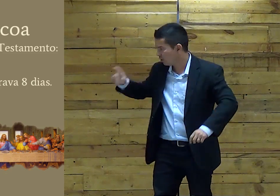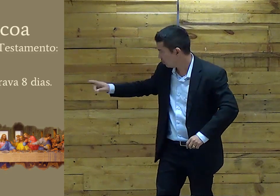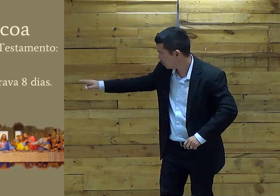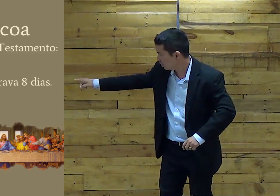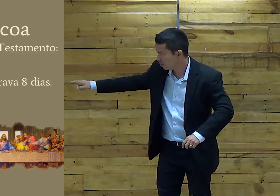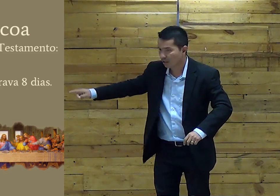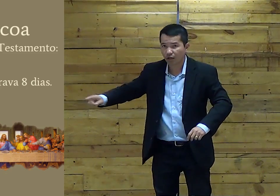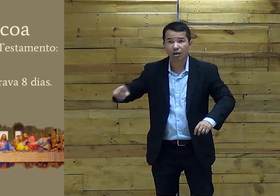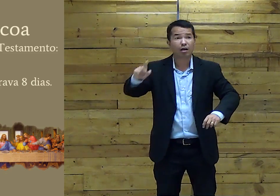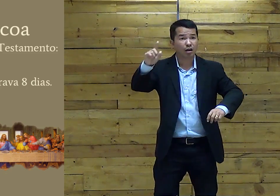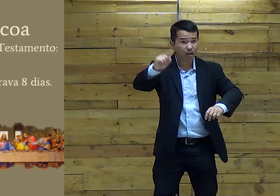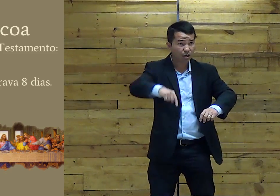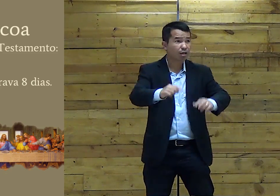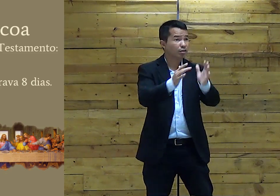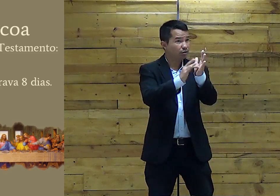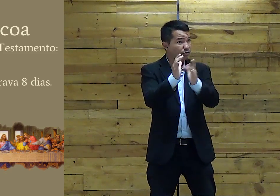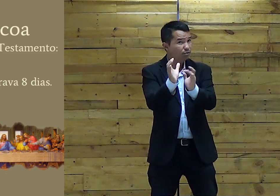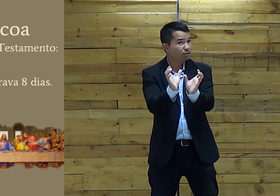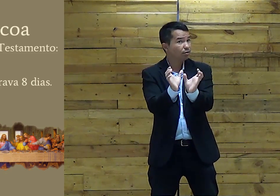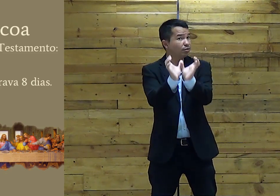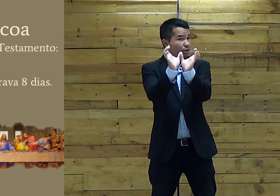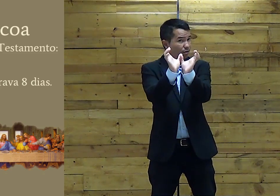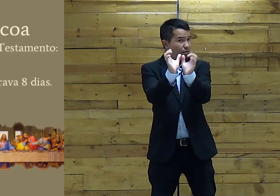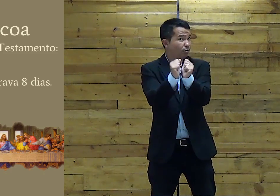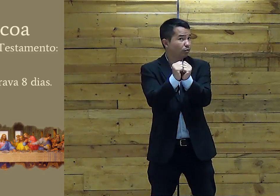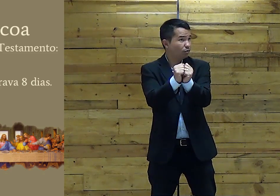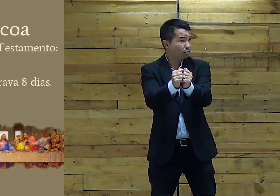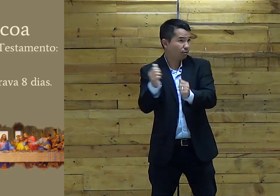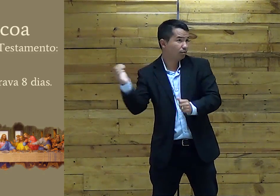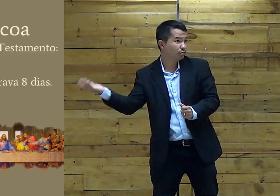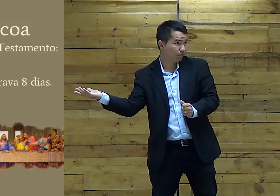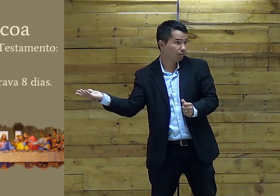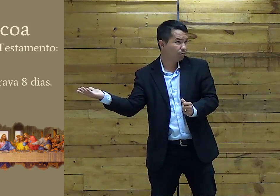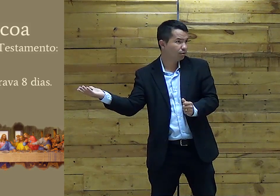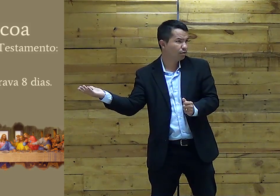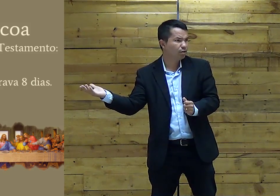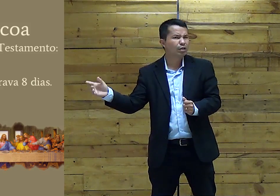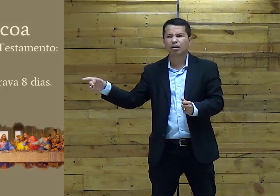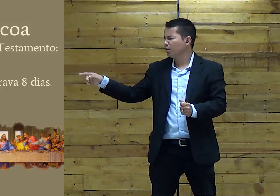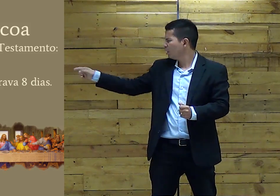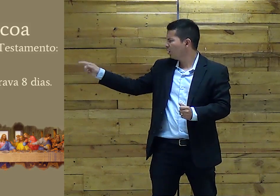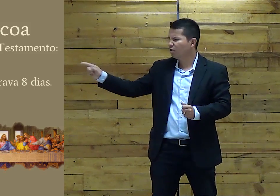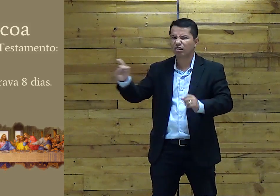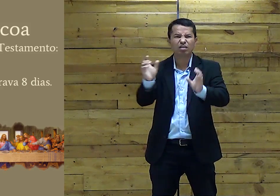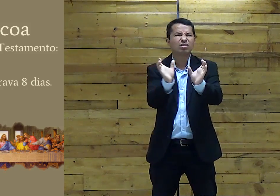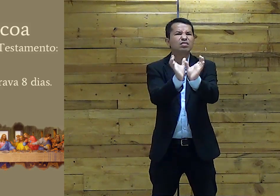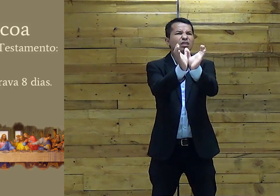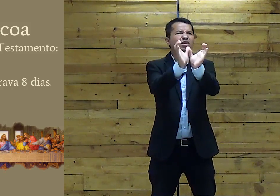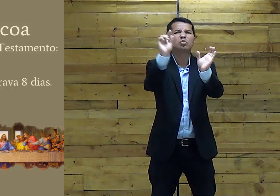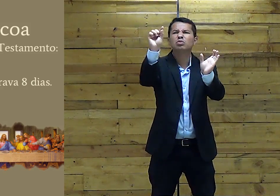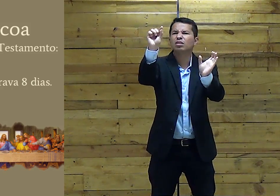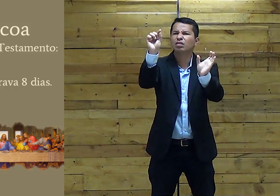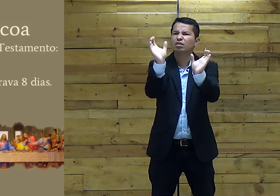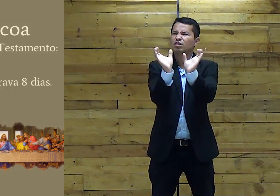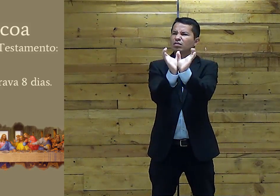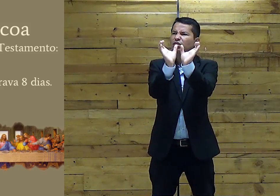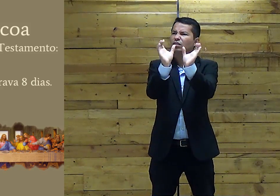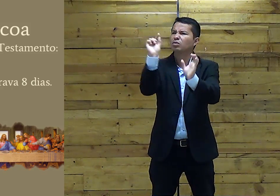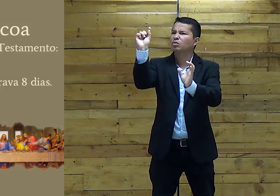imagem Que nós temos É Jesus Celebrando a ceia Junto com seus discípulos Mas o que Que essa